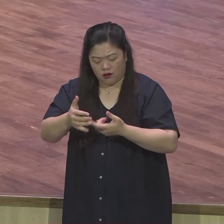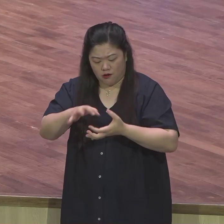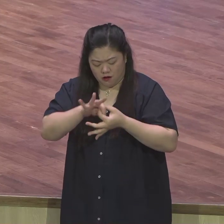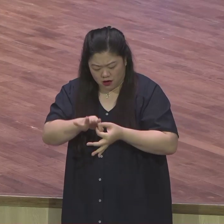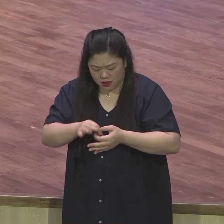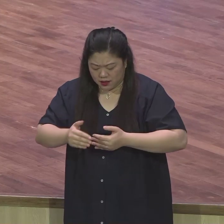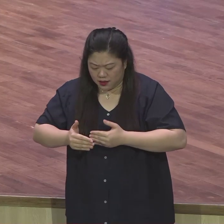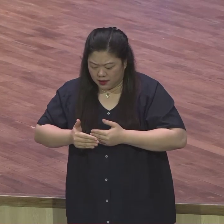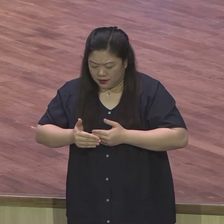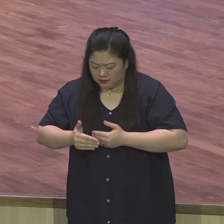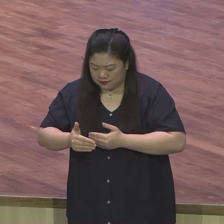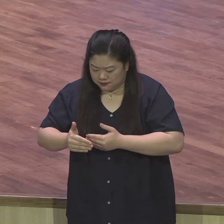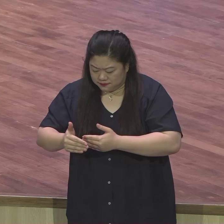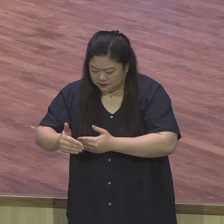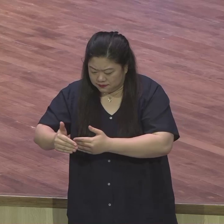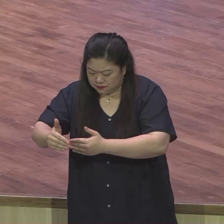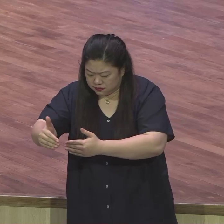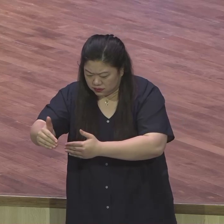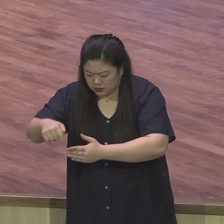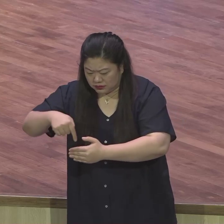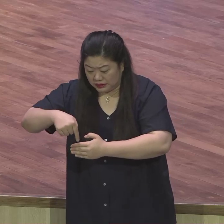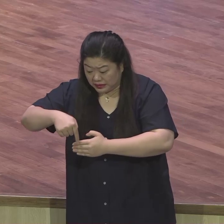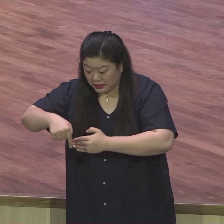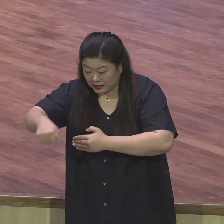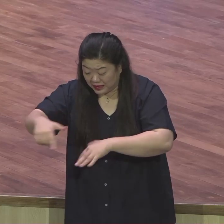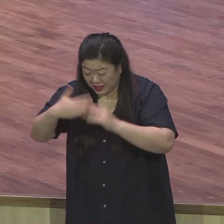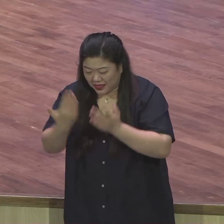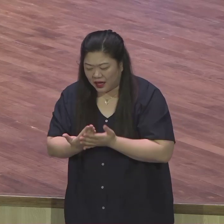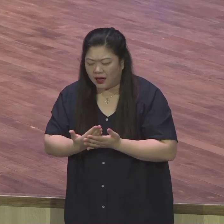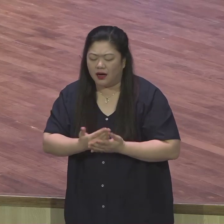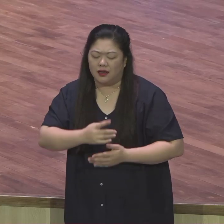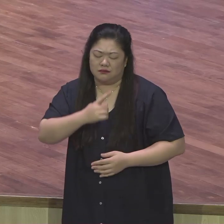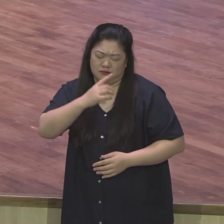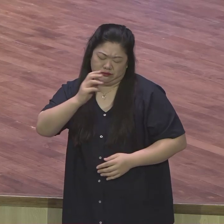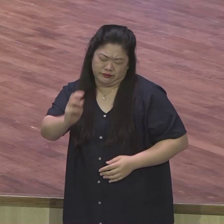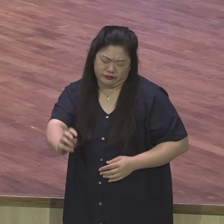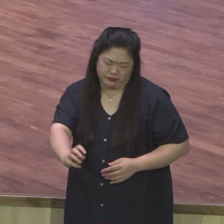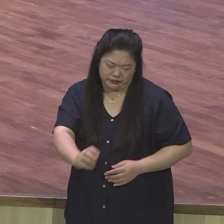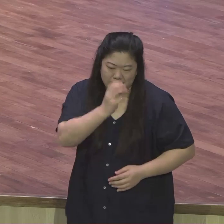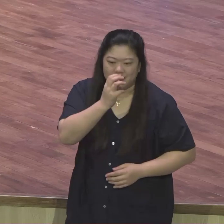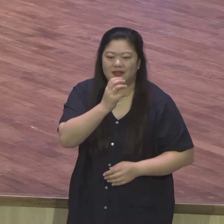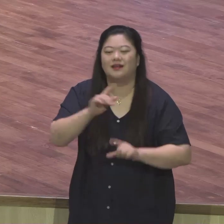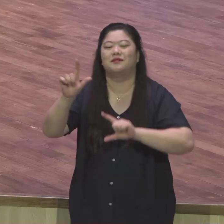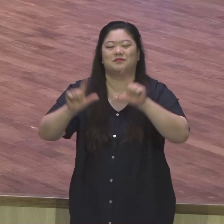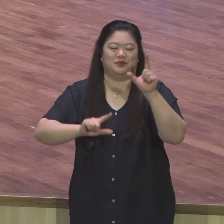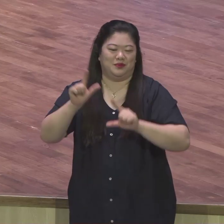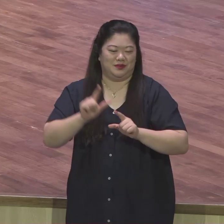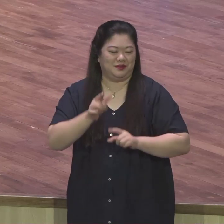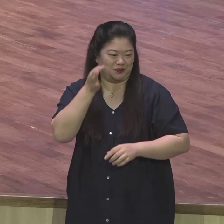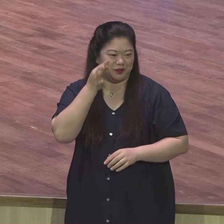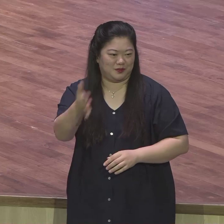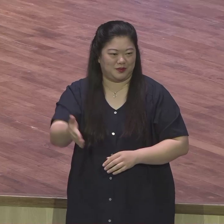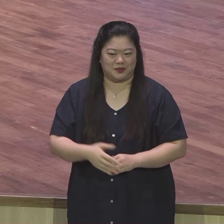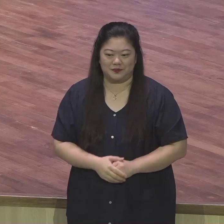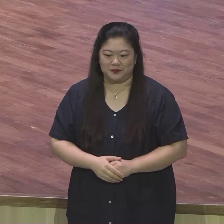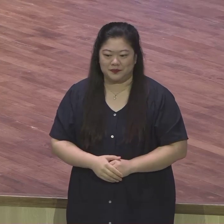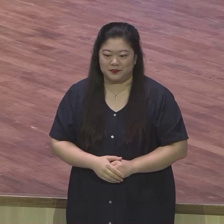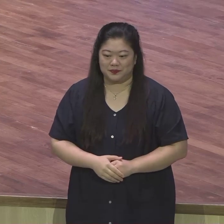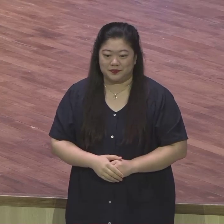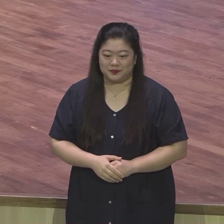아름다운 그런 삶인가 하는 것을 보여주는 말씀입니다. 지난 두 주간 동안에 주일